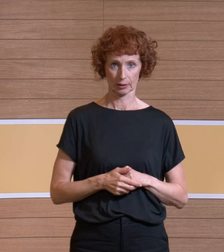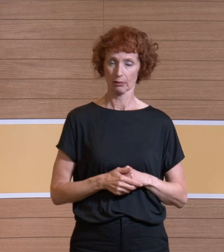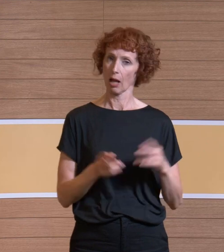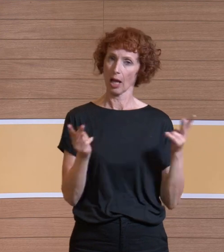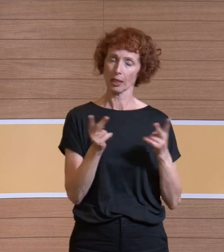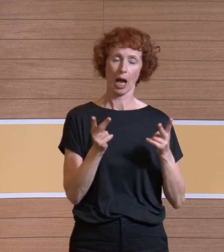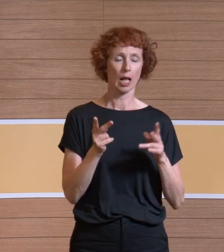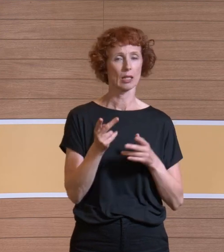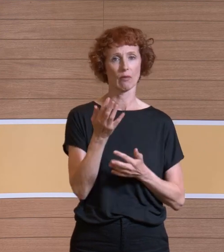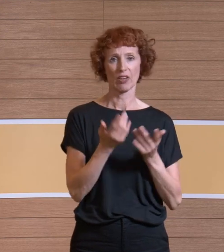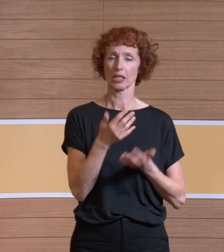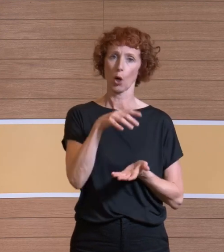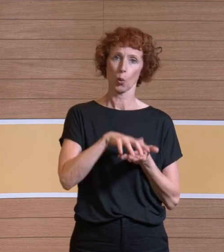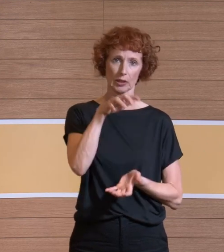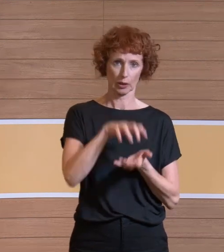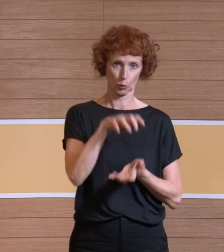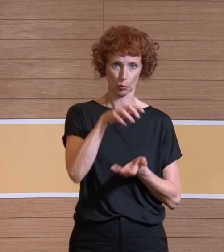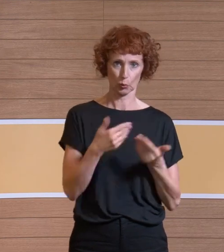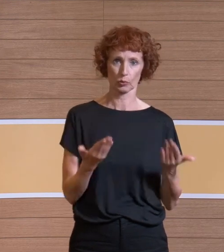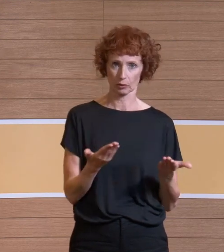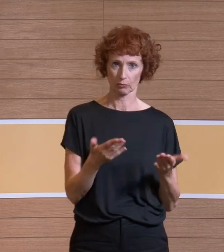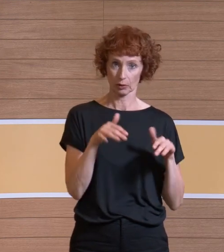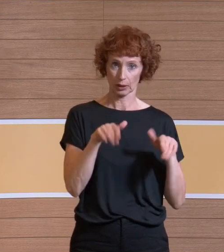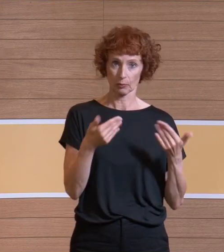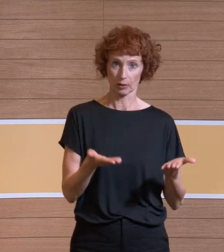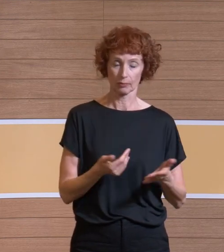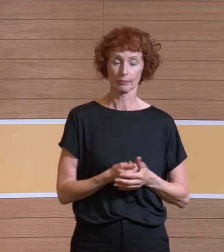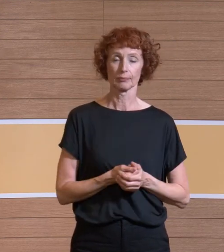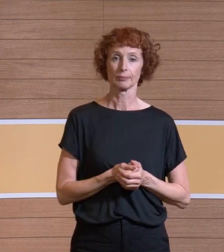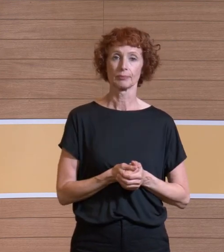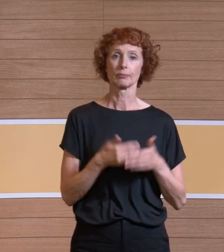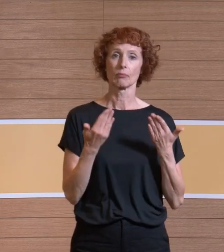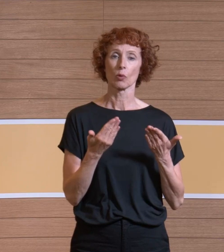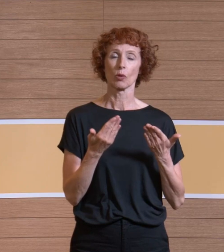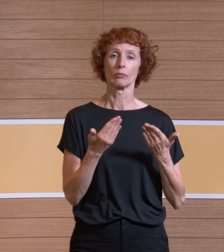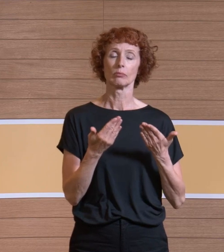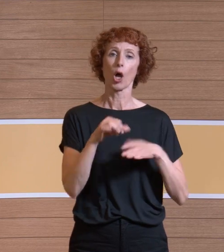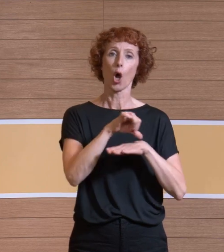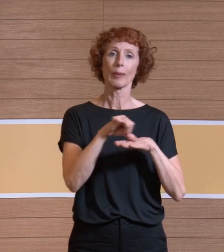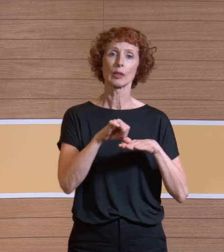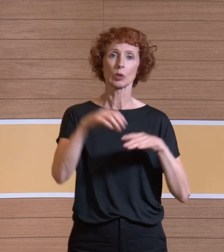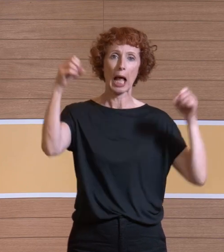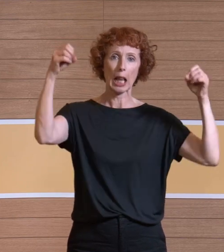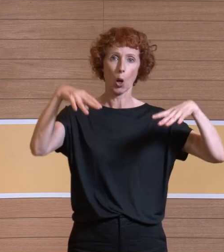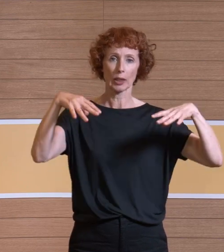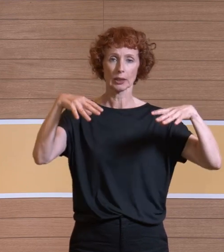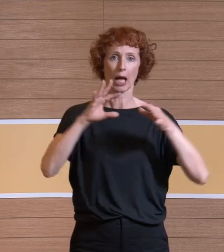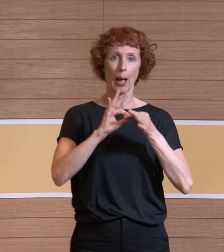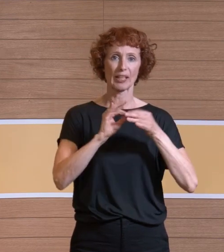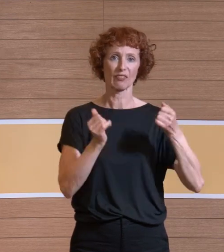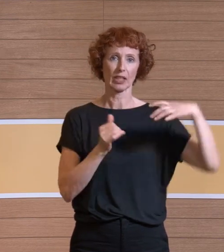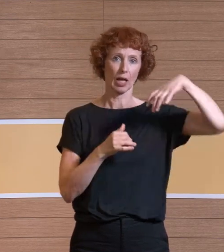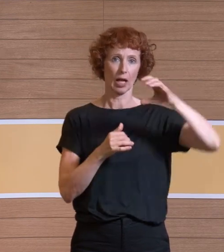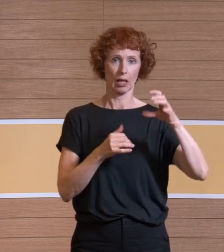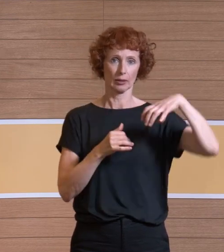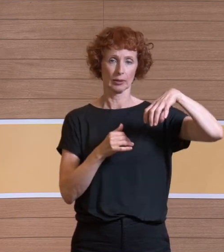bevorsteht. Und unter den OP-Leuchten, egal, also kommt darauf an, wie sie halt aufgehangen sind und